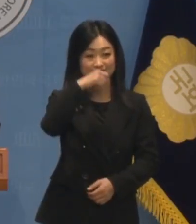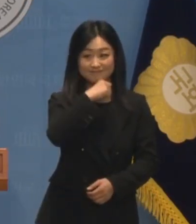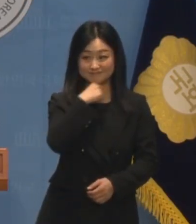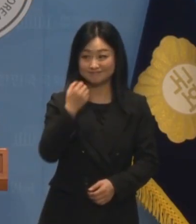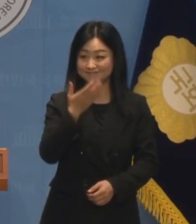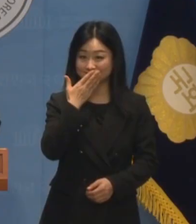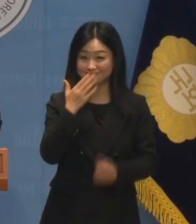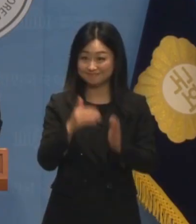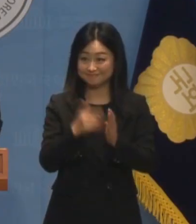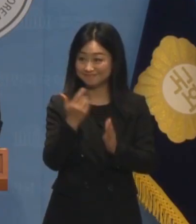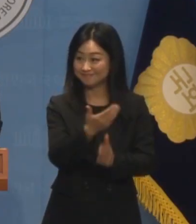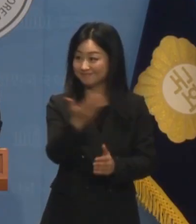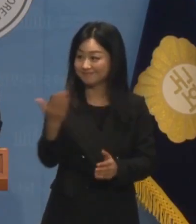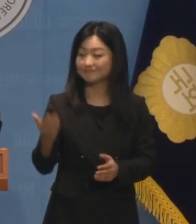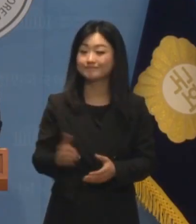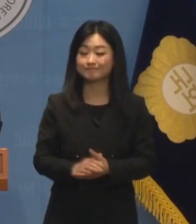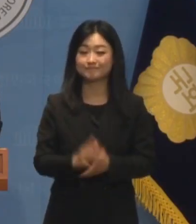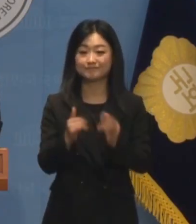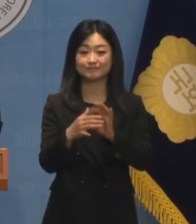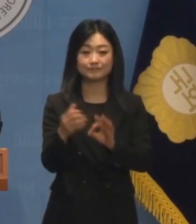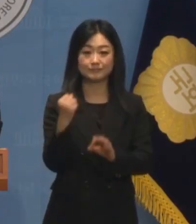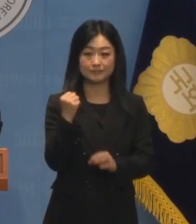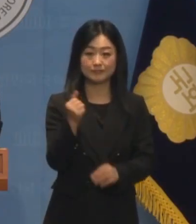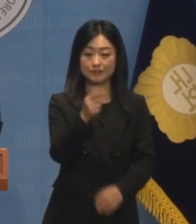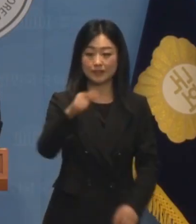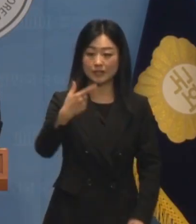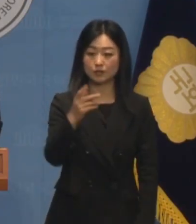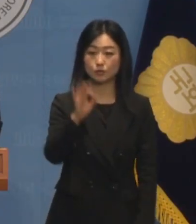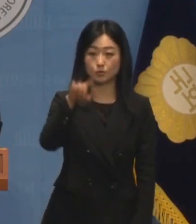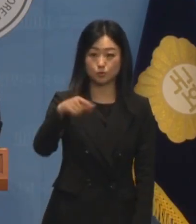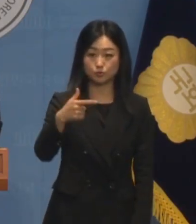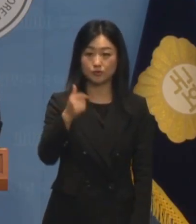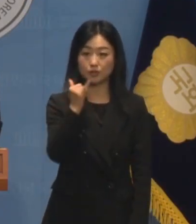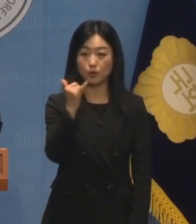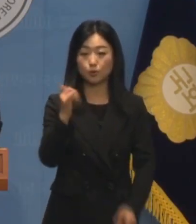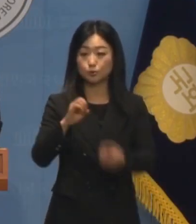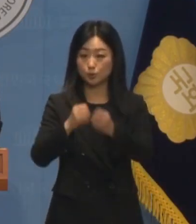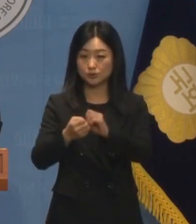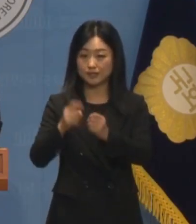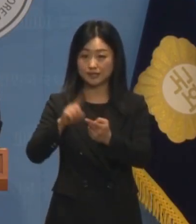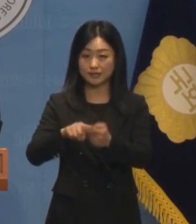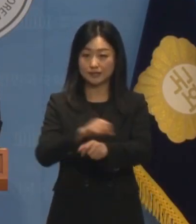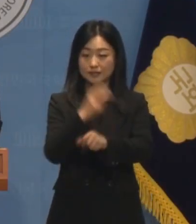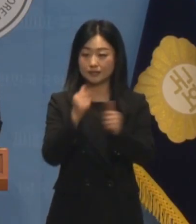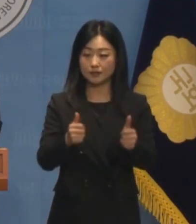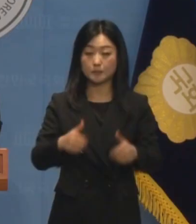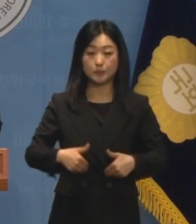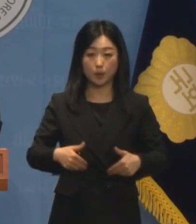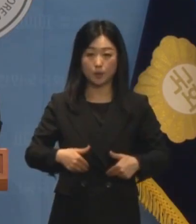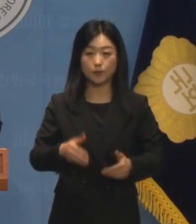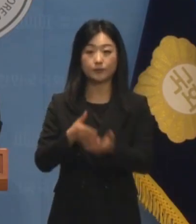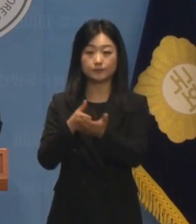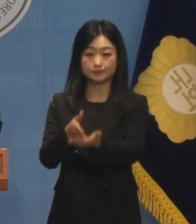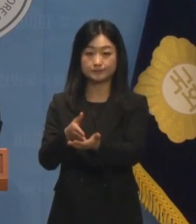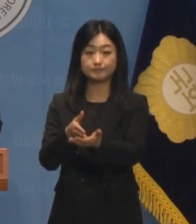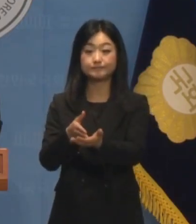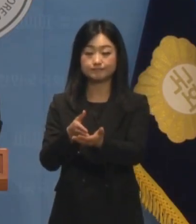국민의힘 한동훈 대표 여론조작 의혹에 대한 특검 도입을 필요성을